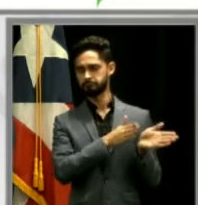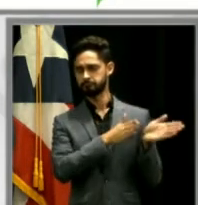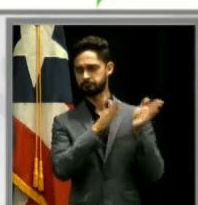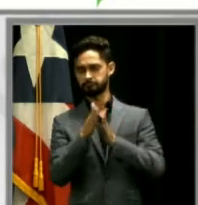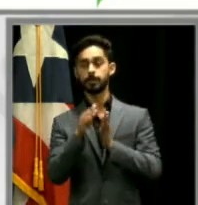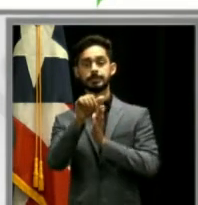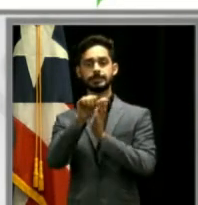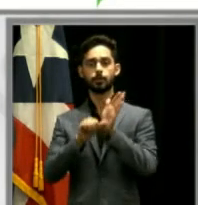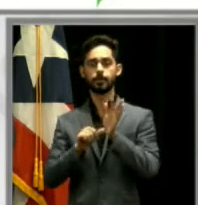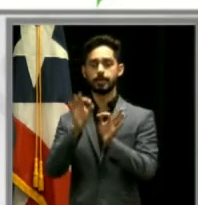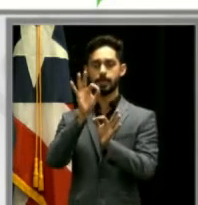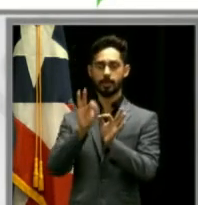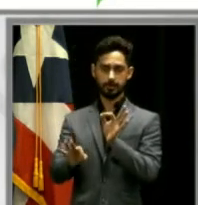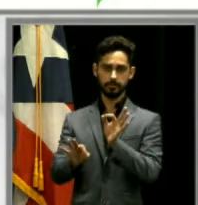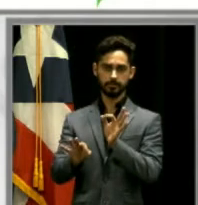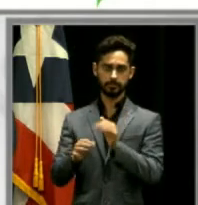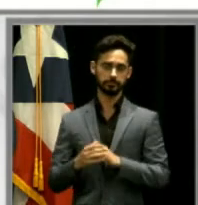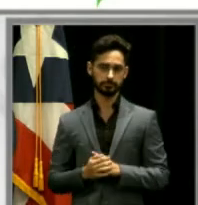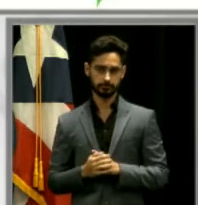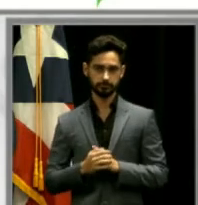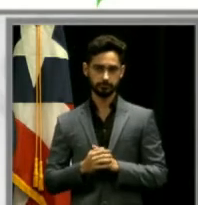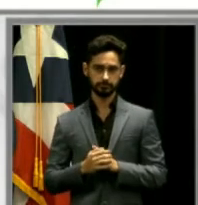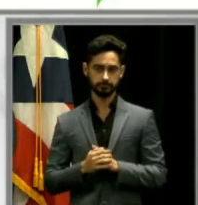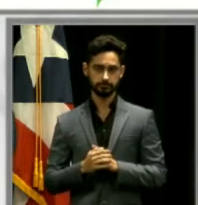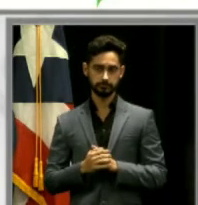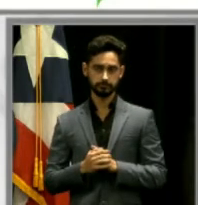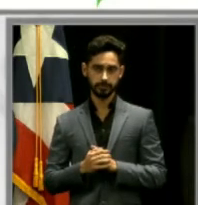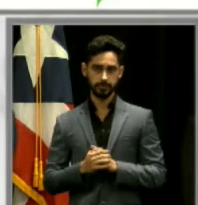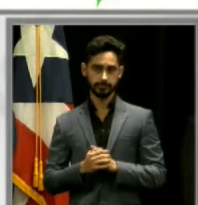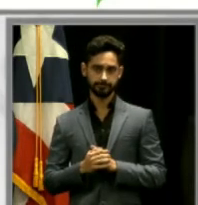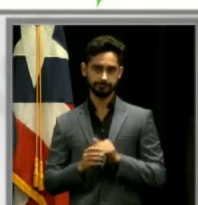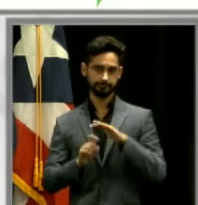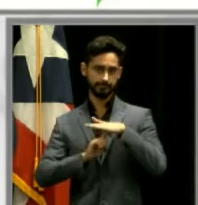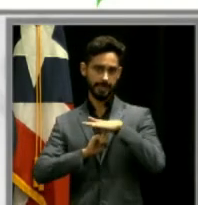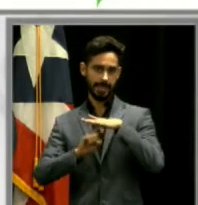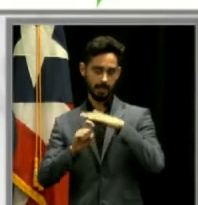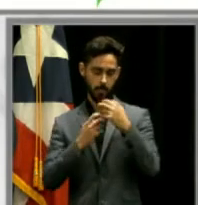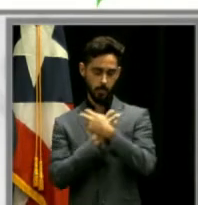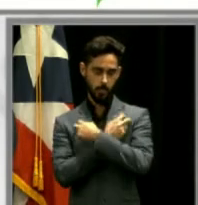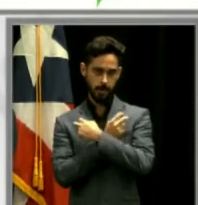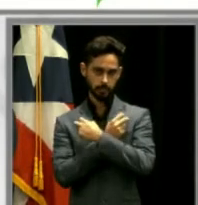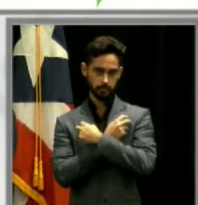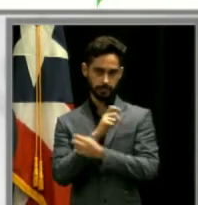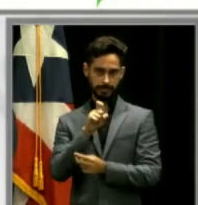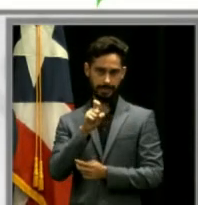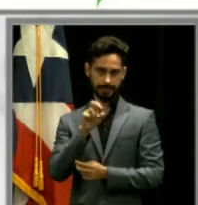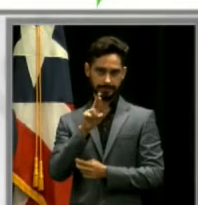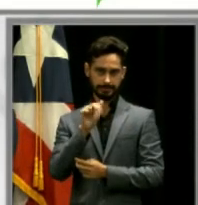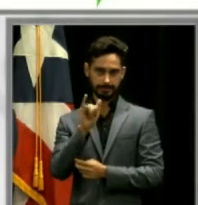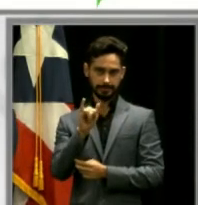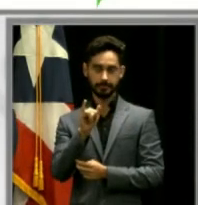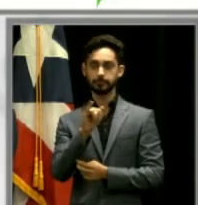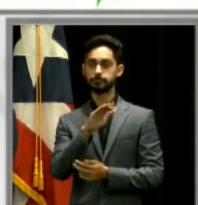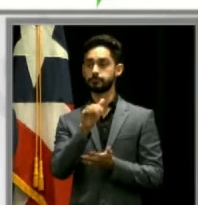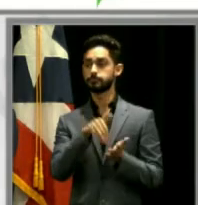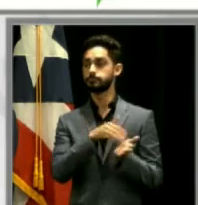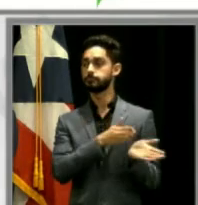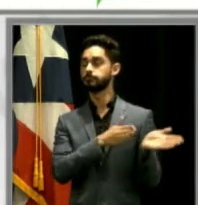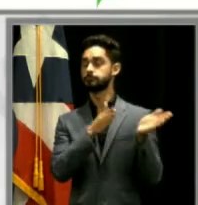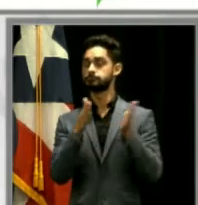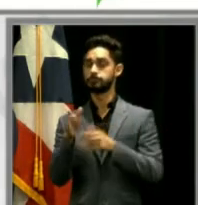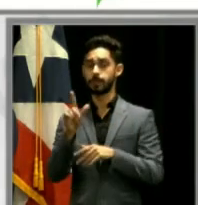Tenemos el centro de imágenes, a mano derecha tenemos los almacenes, las farmacias, el